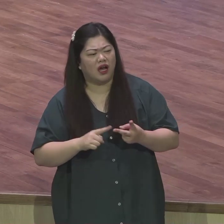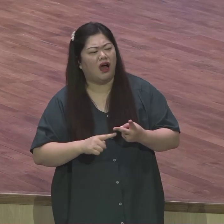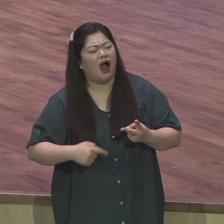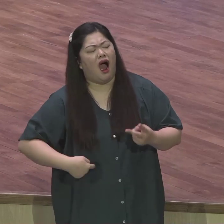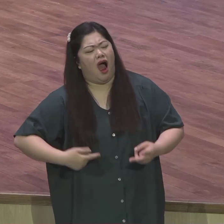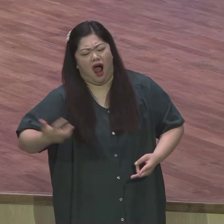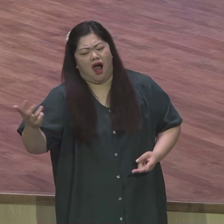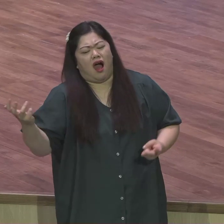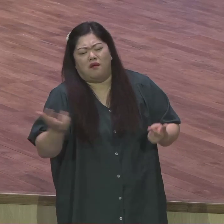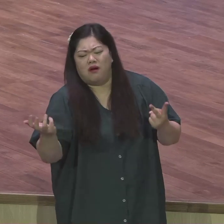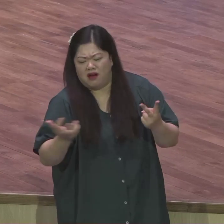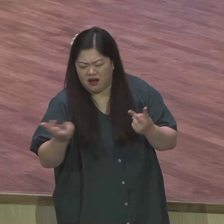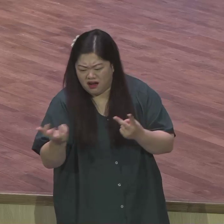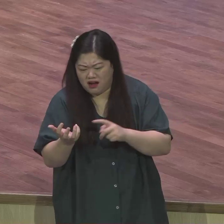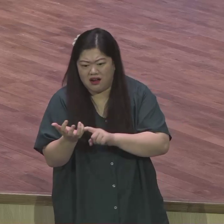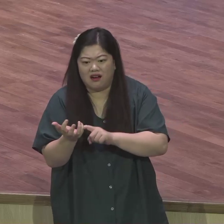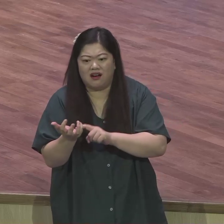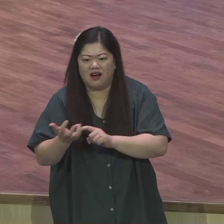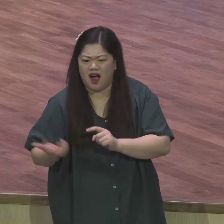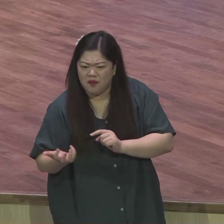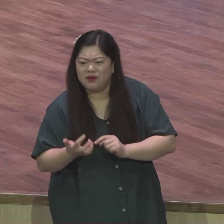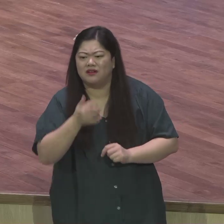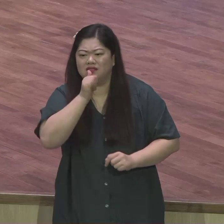너무너무 가슴이 아프다 느껴봤어요